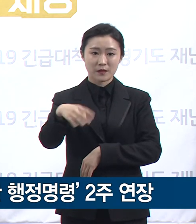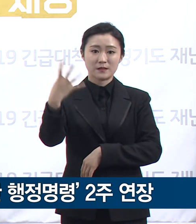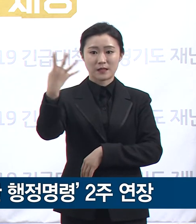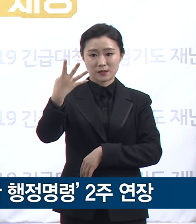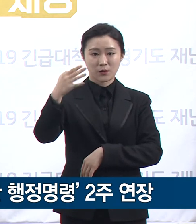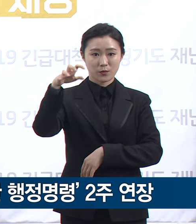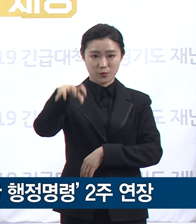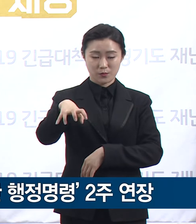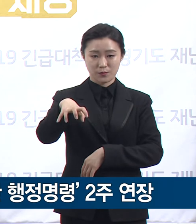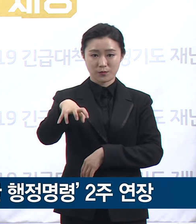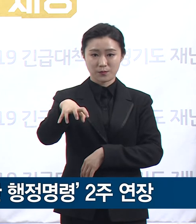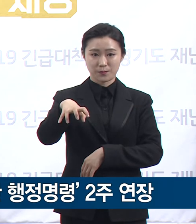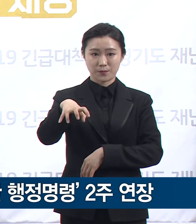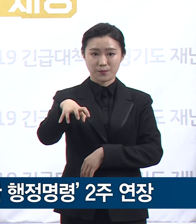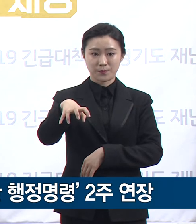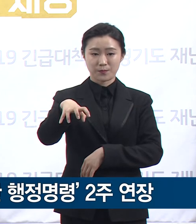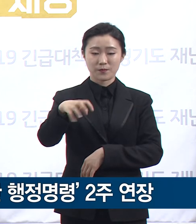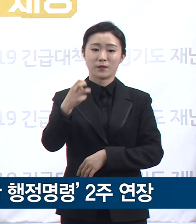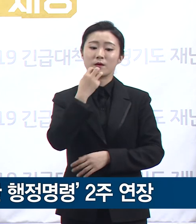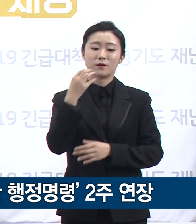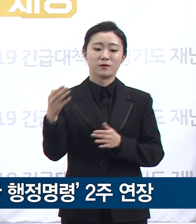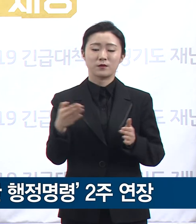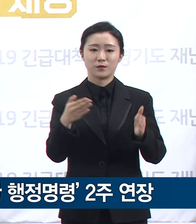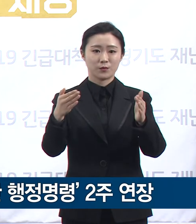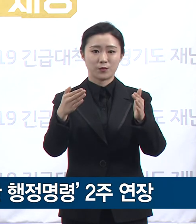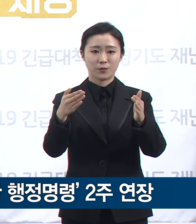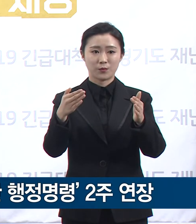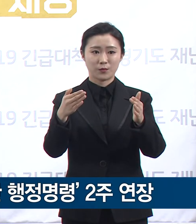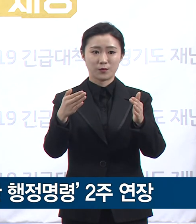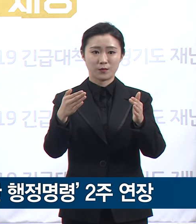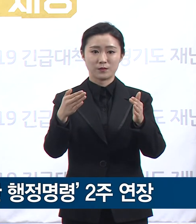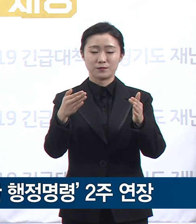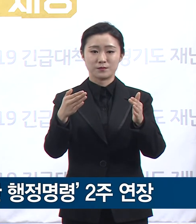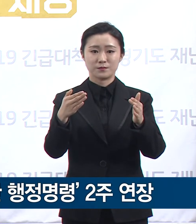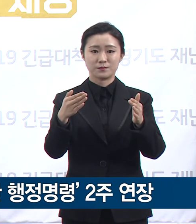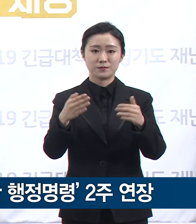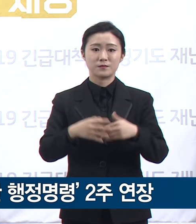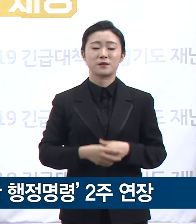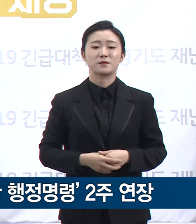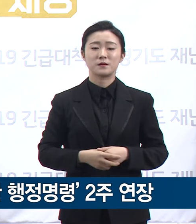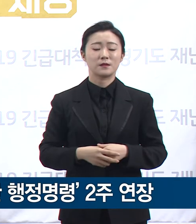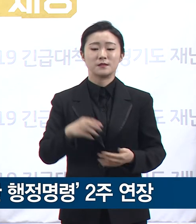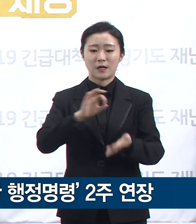19일까지 도자체적으로 사용제한 행정명령을 시행합니다.